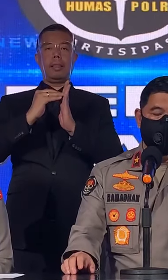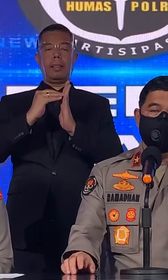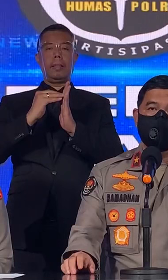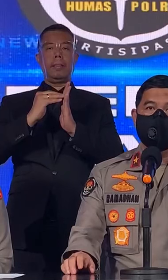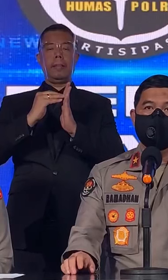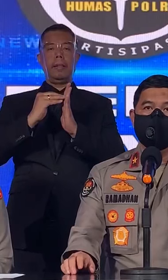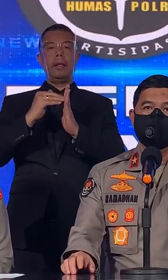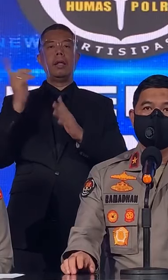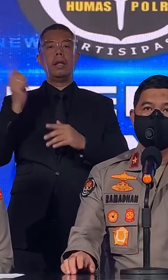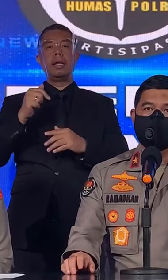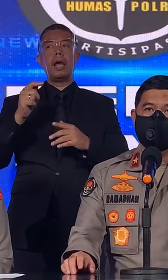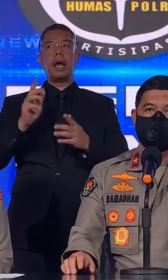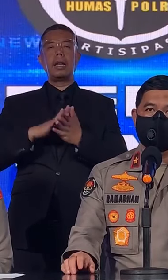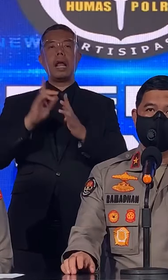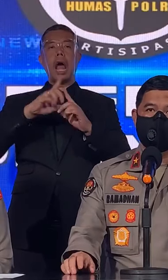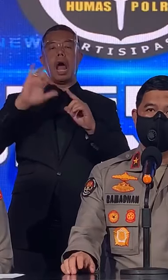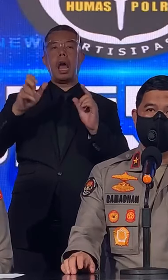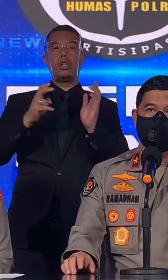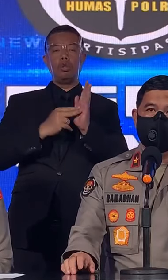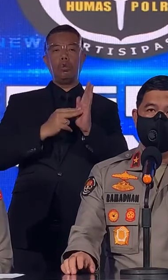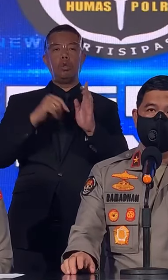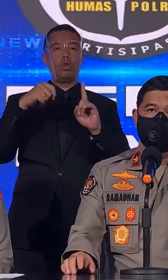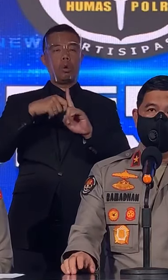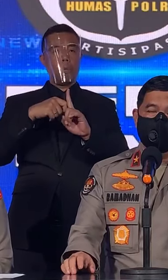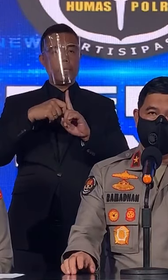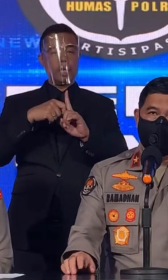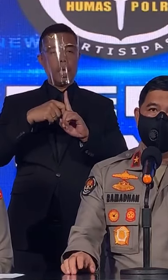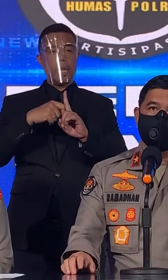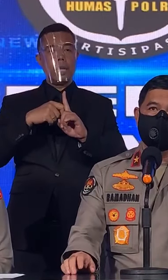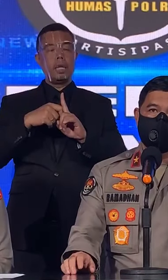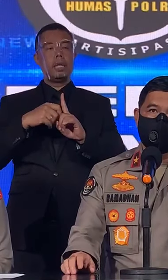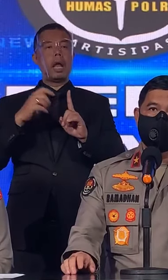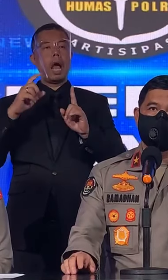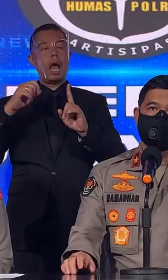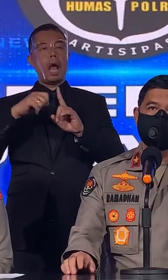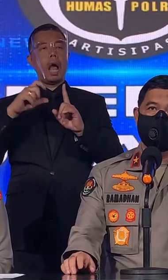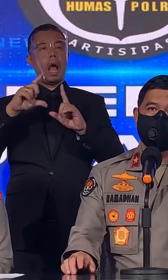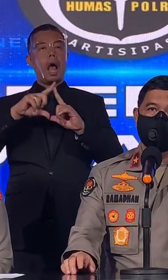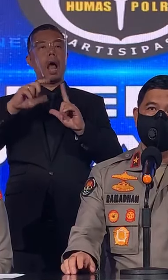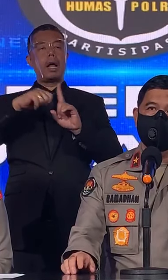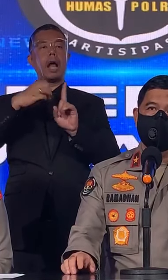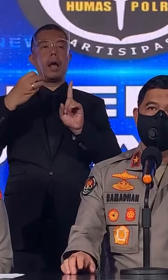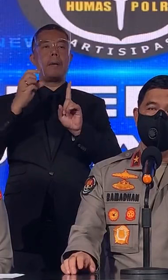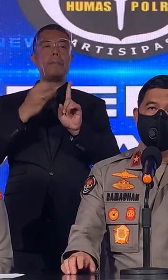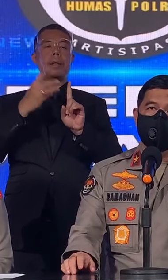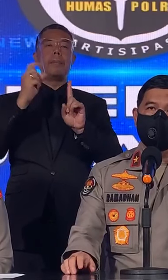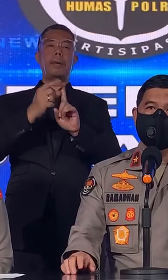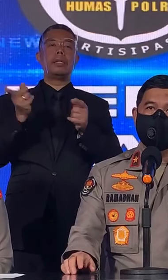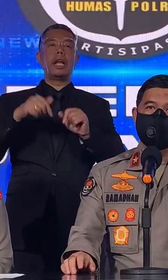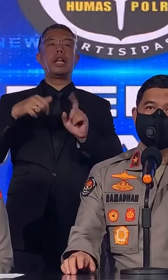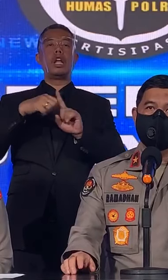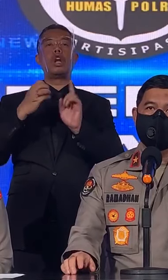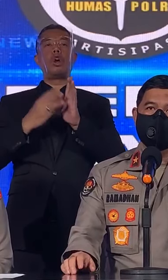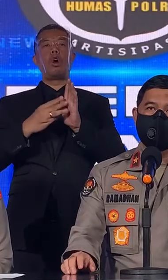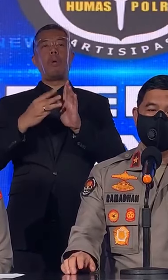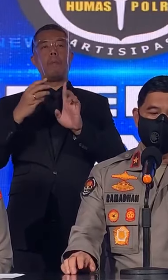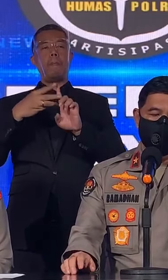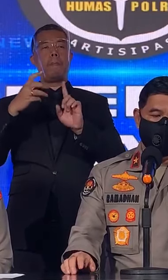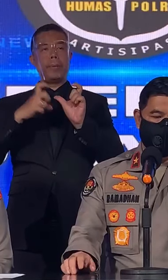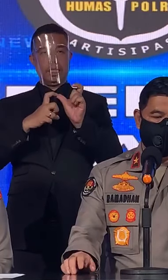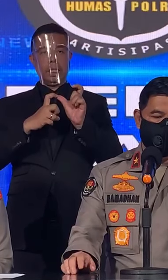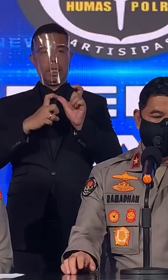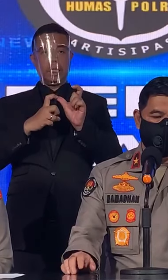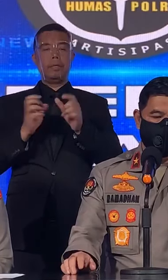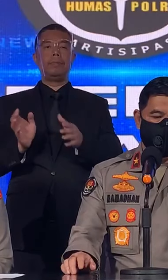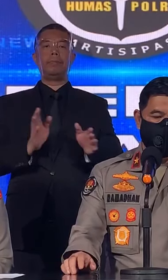Dari Ajun Komisaris Besar Polisi Menjadi Komisaris Besar Polisi atau